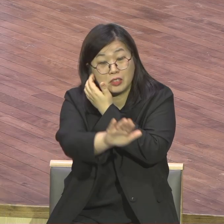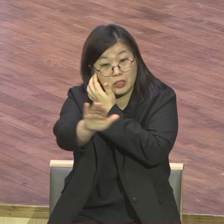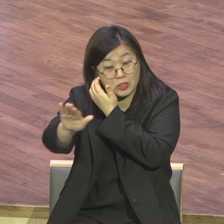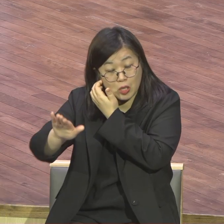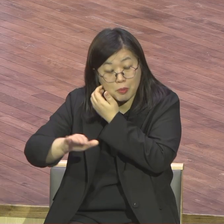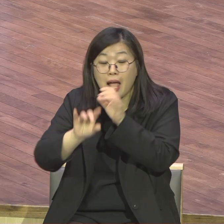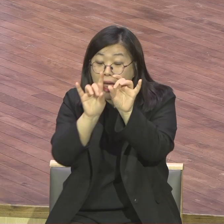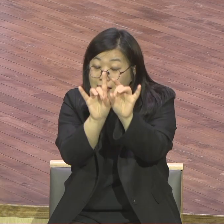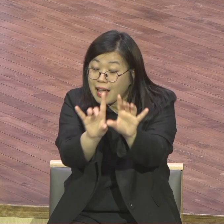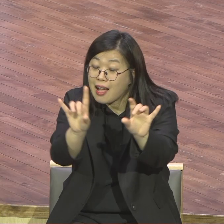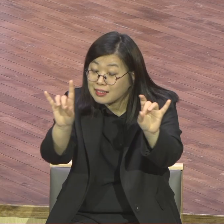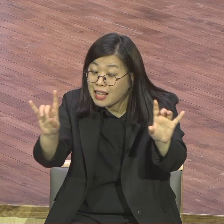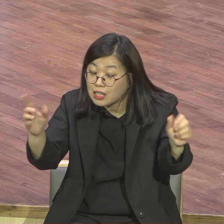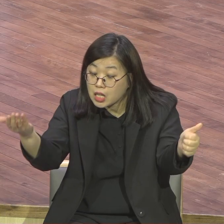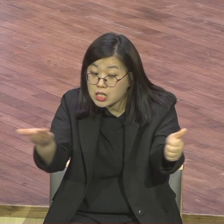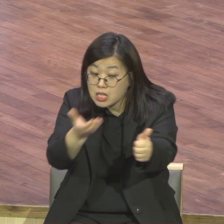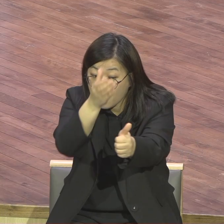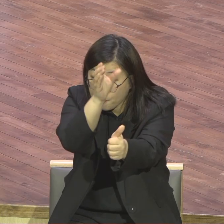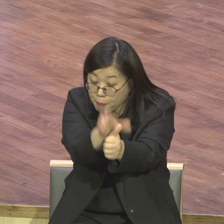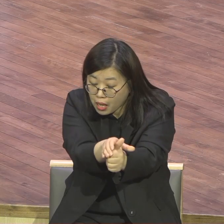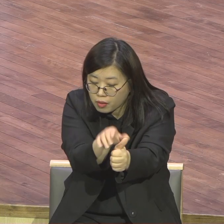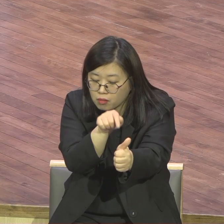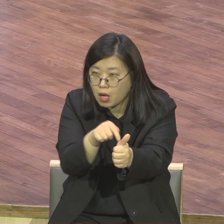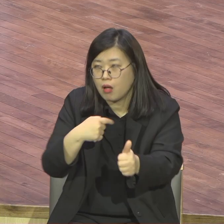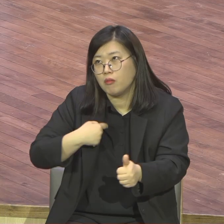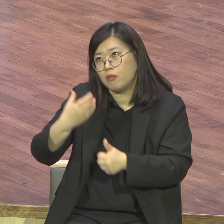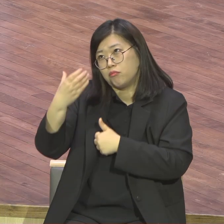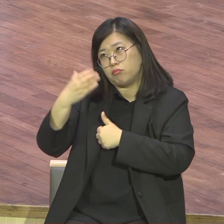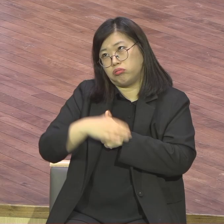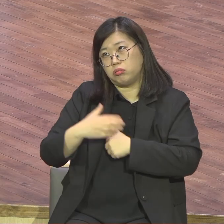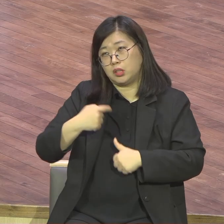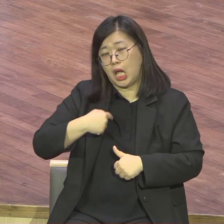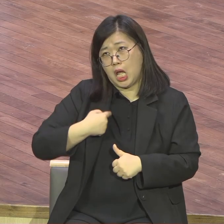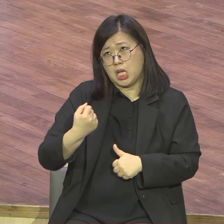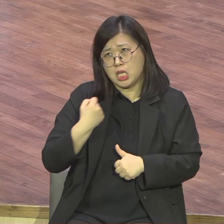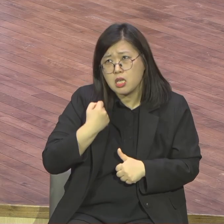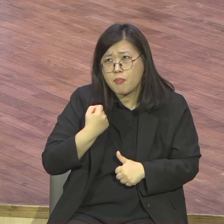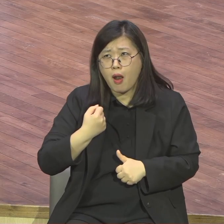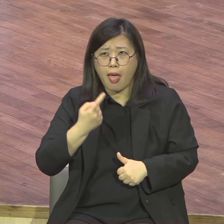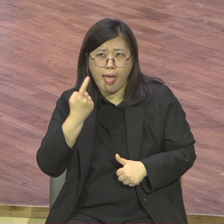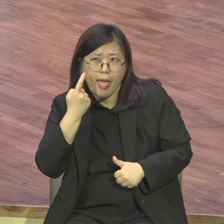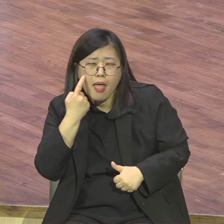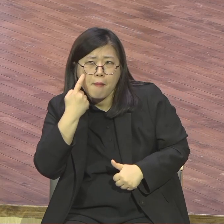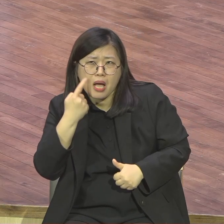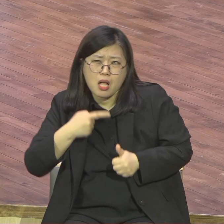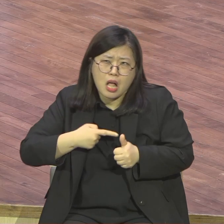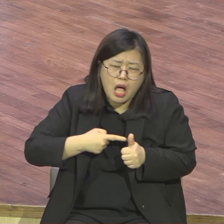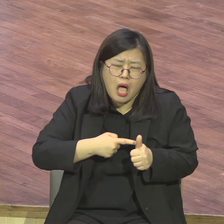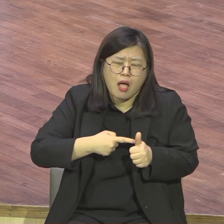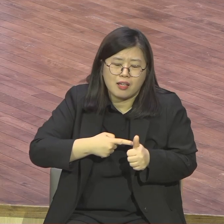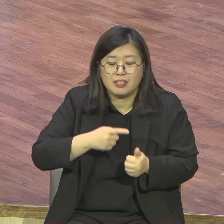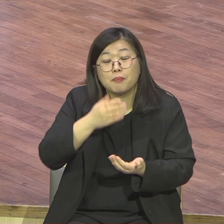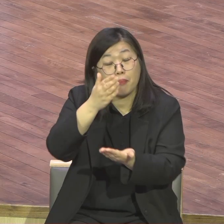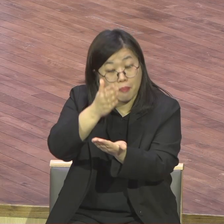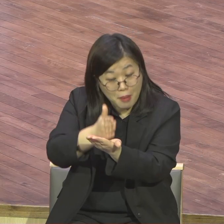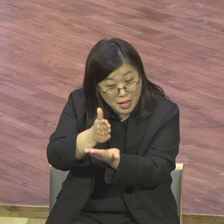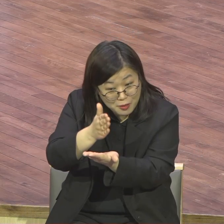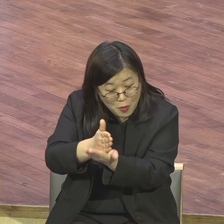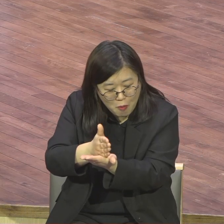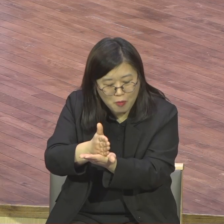할라지 말고 해보니 탈란트 하나님이 주시는 재능으로 하면 어렵게 없다니까요 하나님이 나에게 지혜를